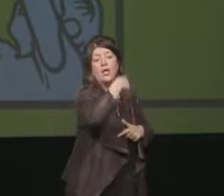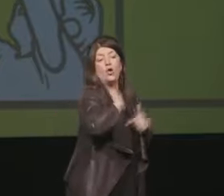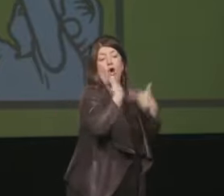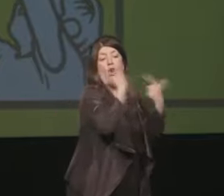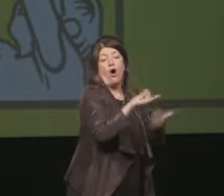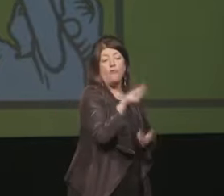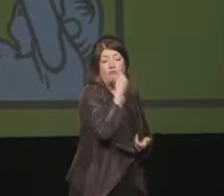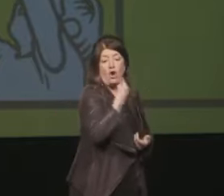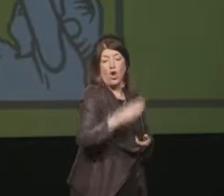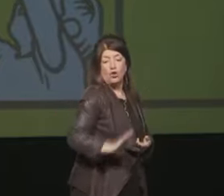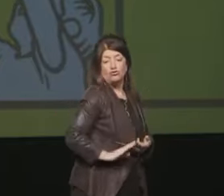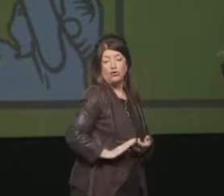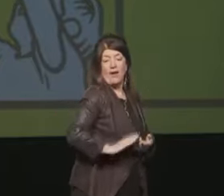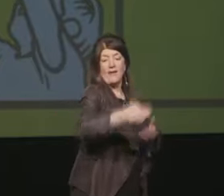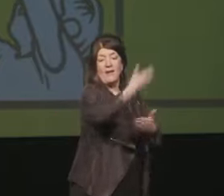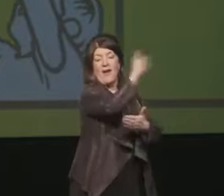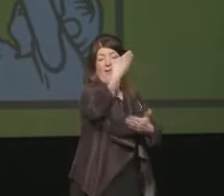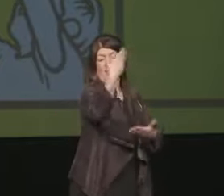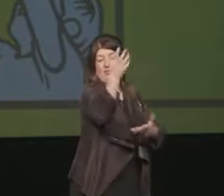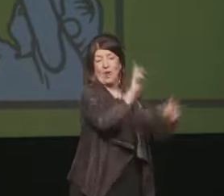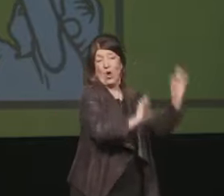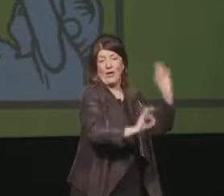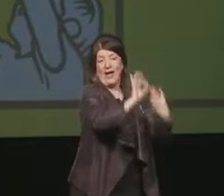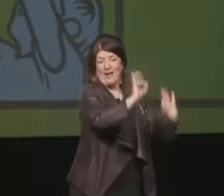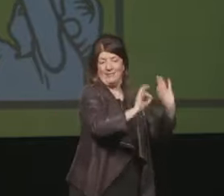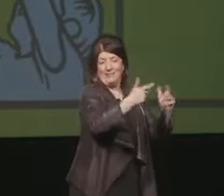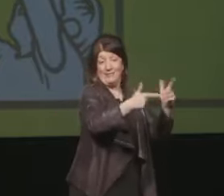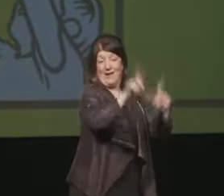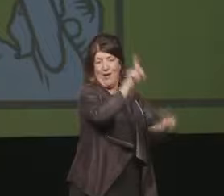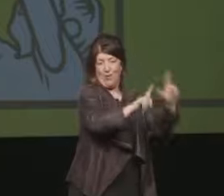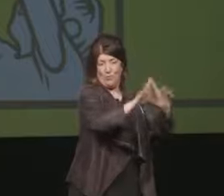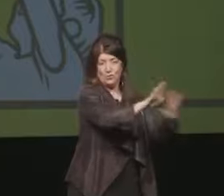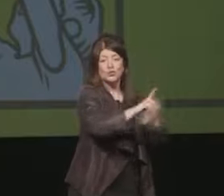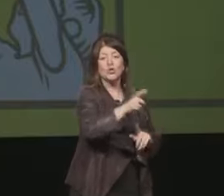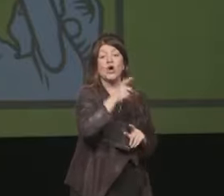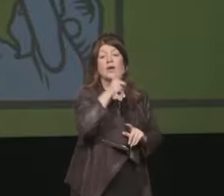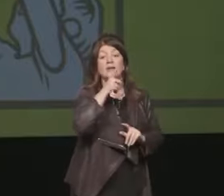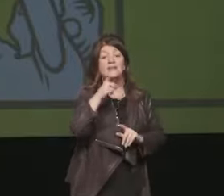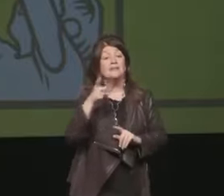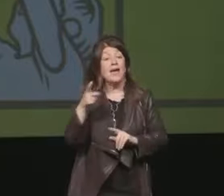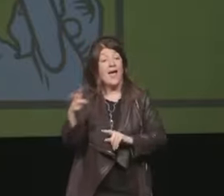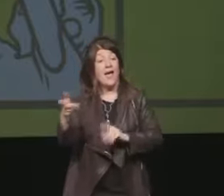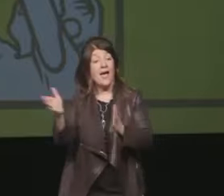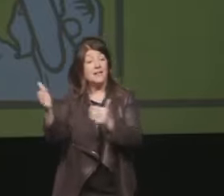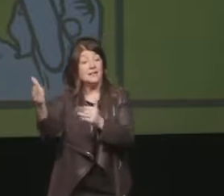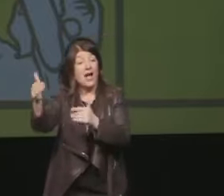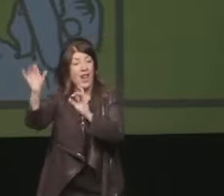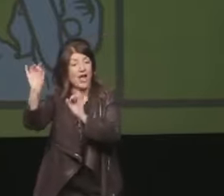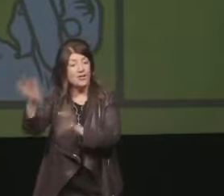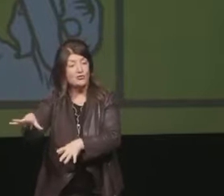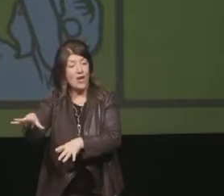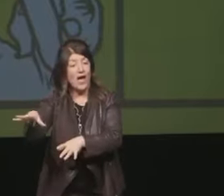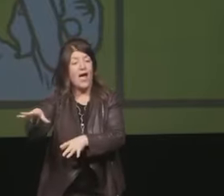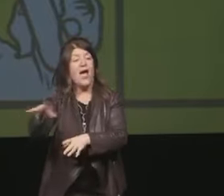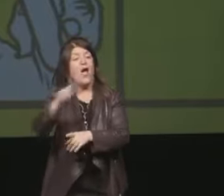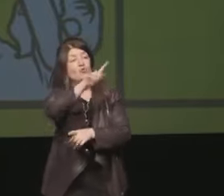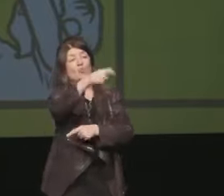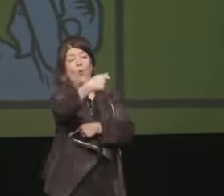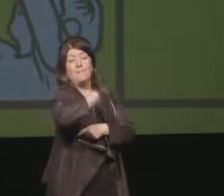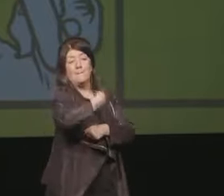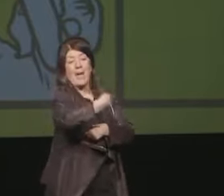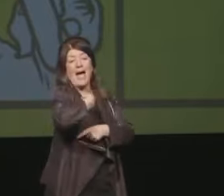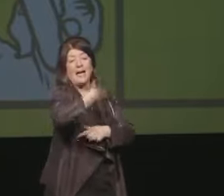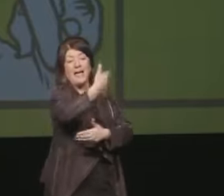invece le sale ci saranno ci paghi a tutti quanti una cena a cambio e siccome so come andrà a finire io sto già scegliendo i vini più costosi